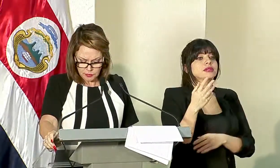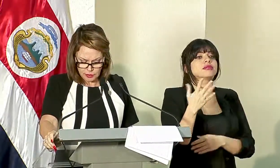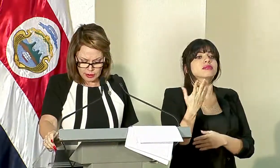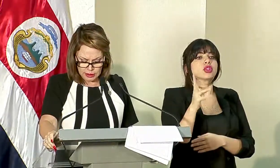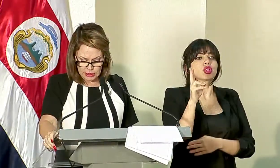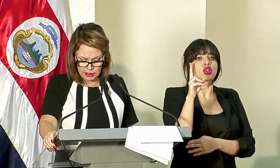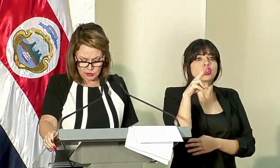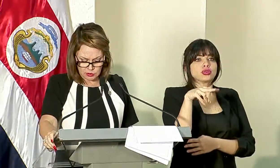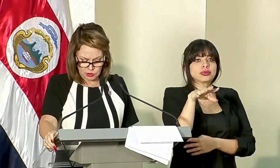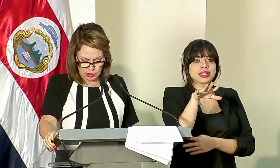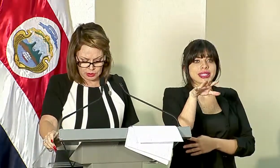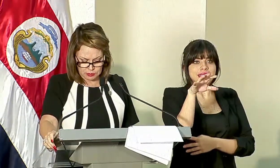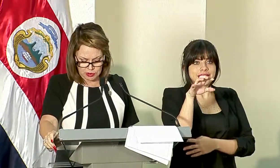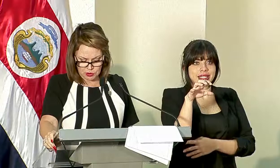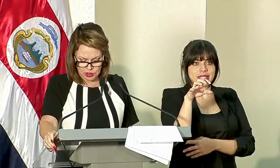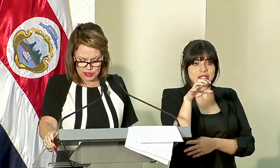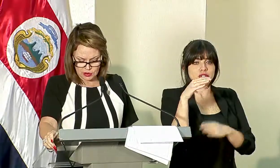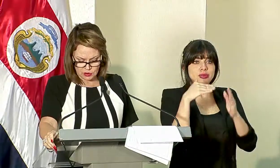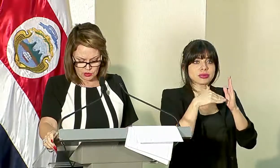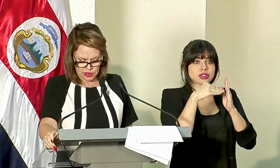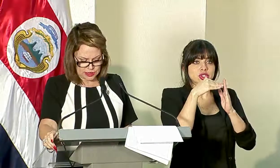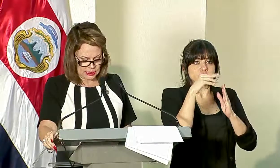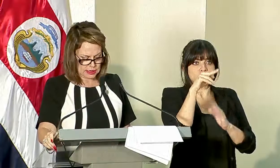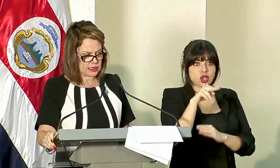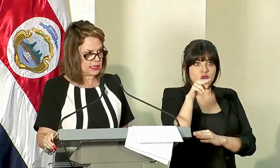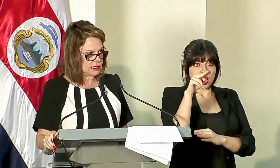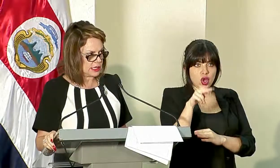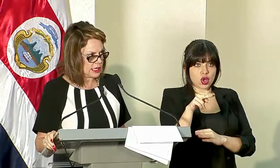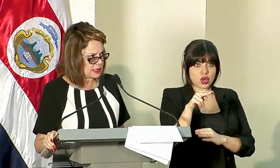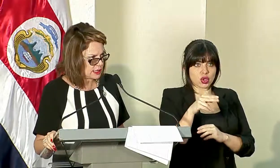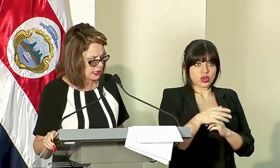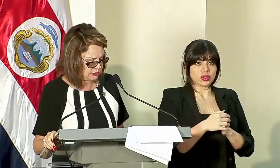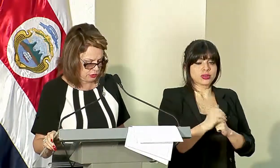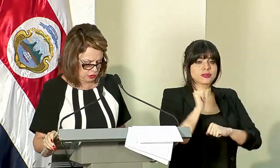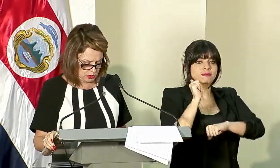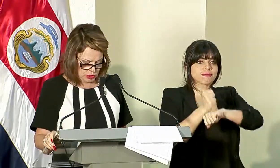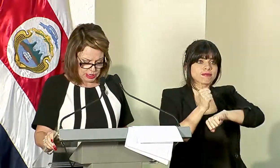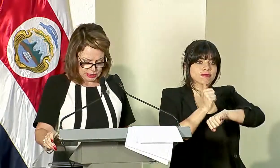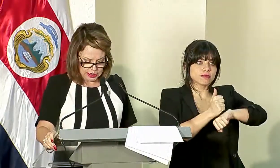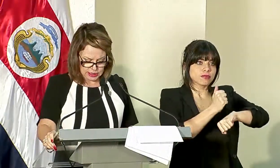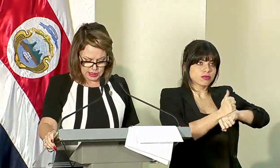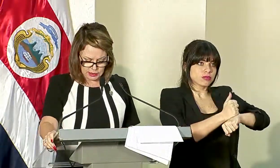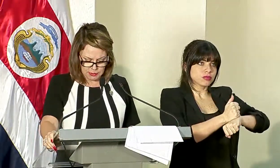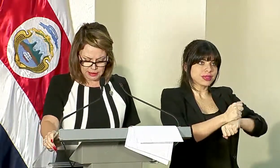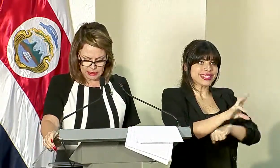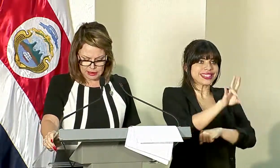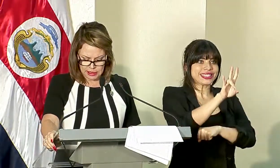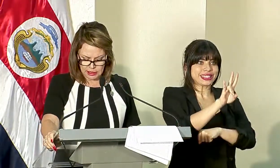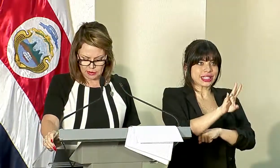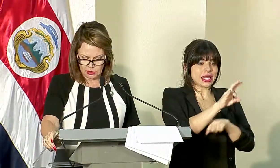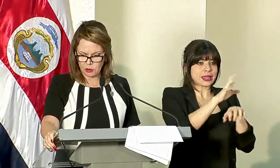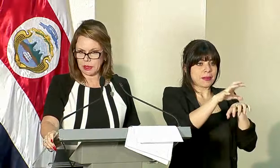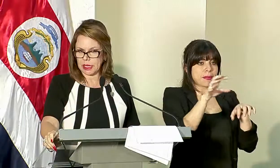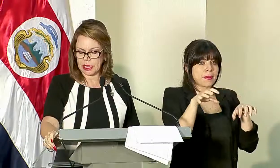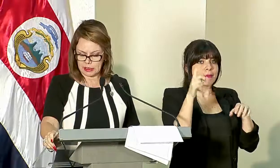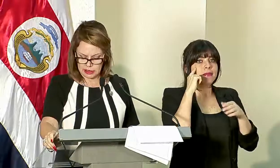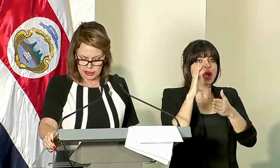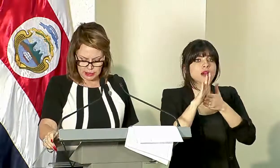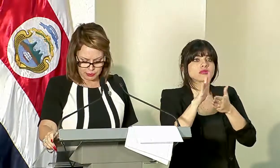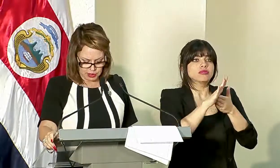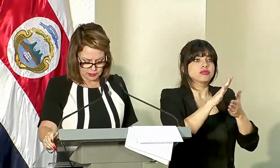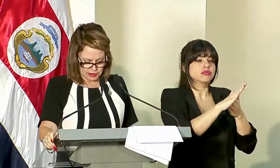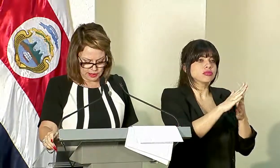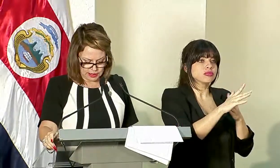500 millones de colones en la instalación de siete plantas de tratamiento para